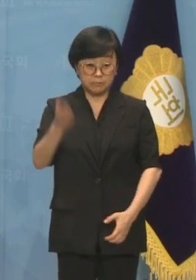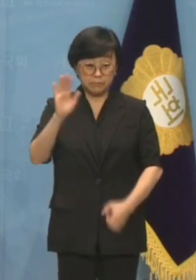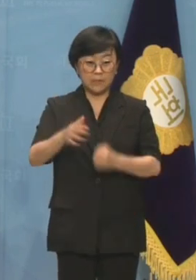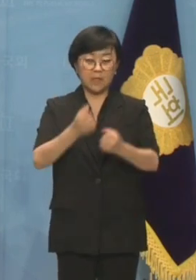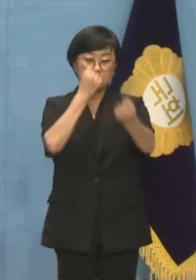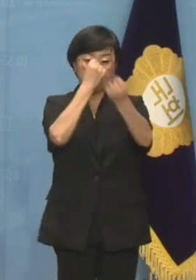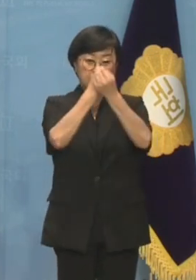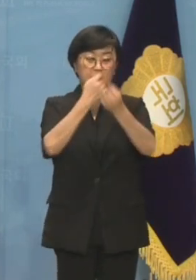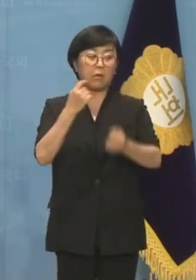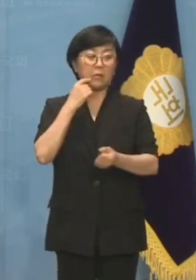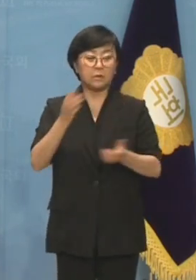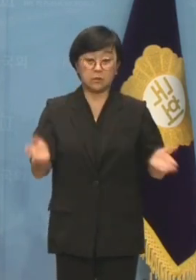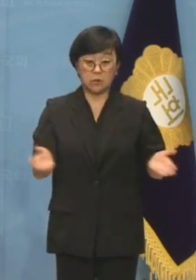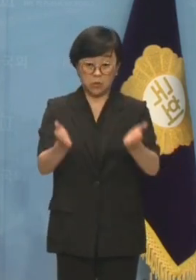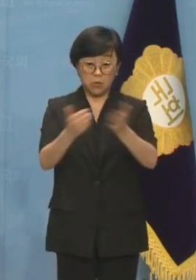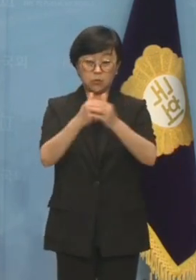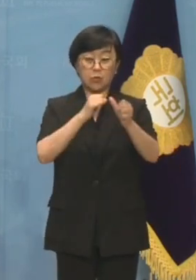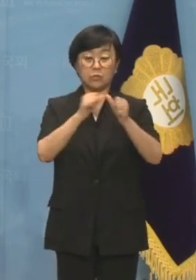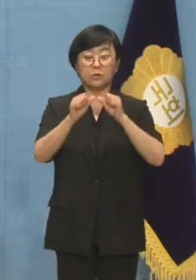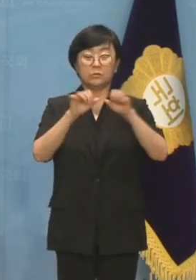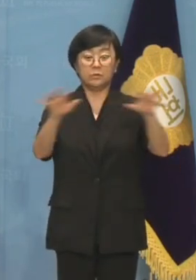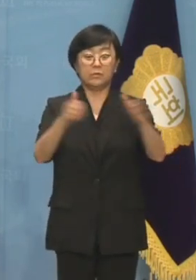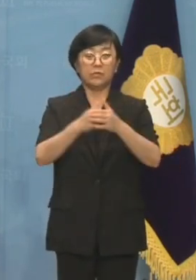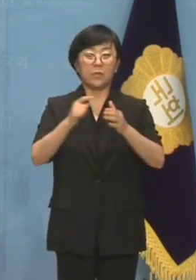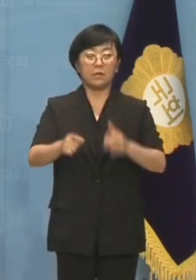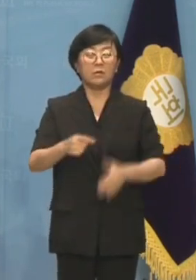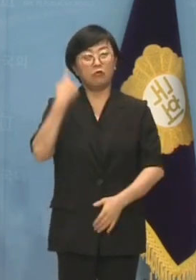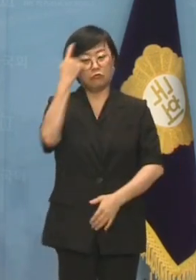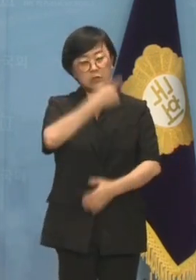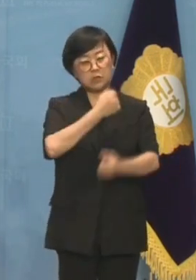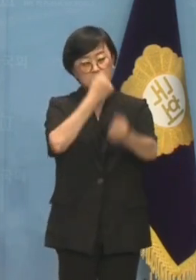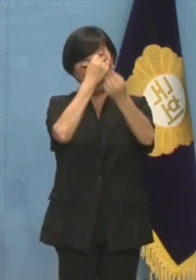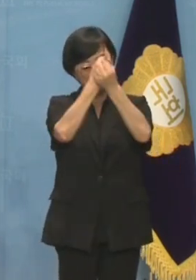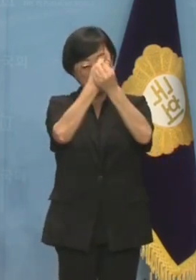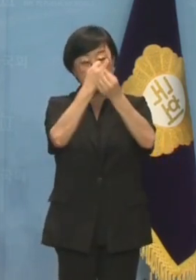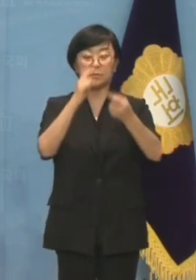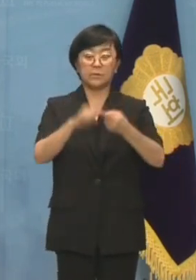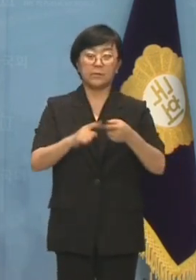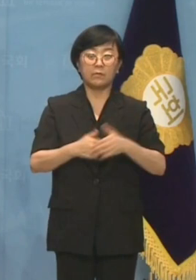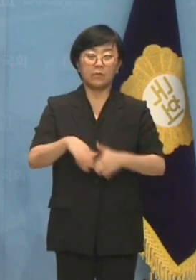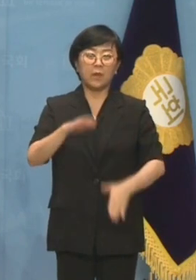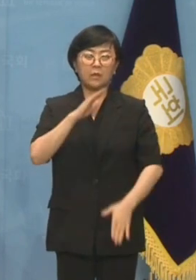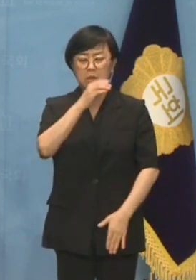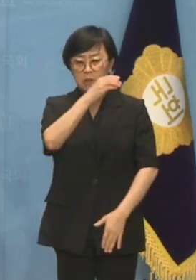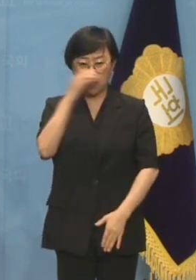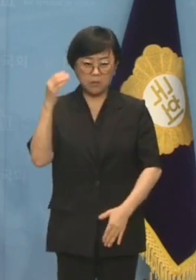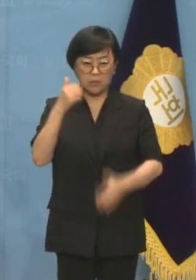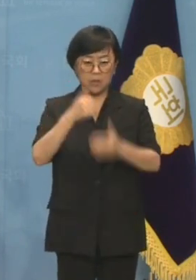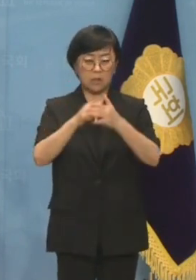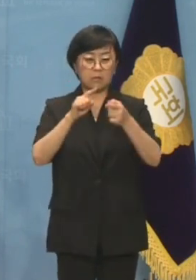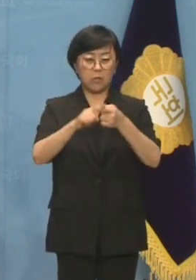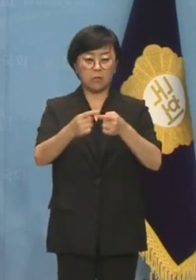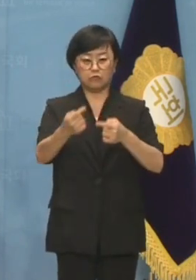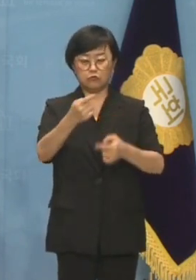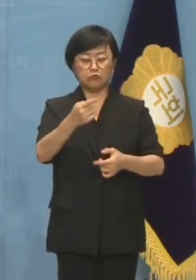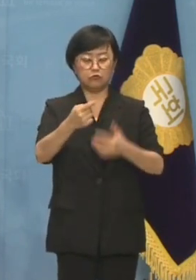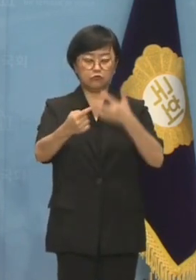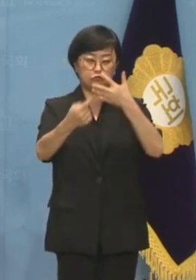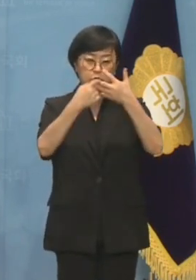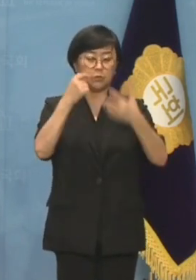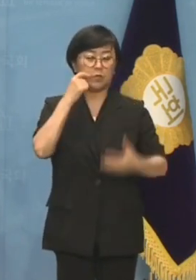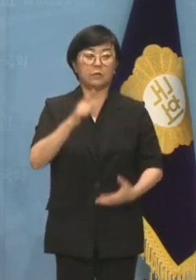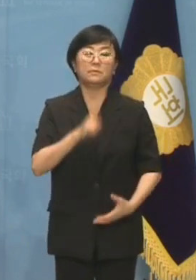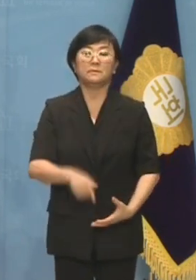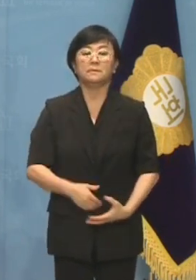그런데도 뻔뻔한 거짓 선동을 일삼는 것을 보면 그 낯이 얼마나 두꺼운지 감히 그 깊이를 헤아리기 힘들